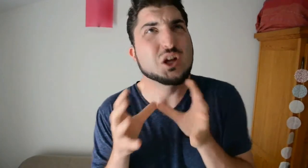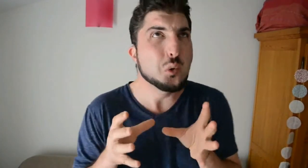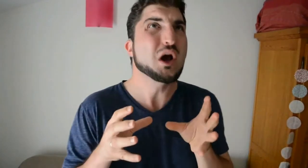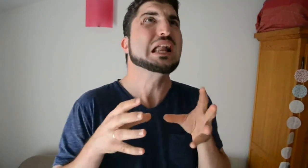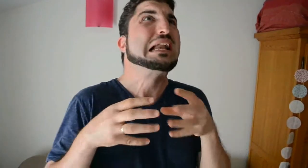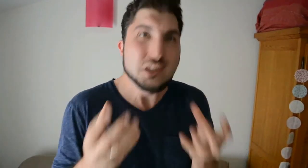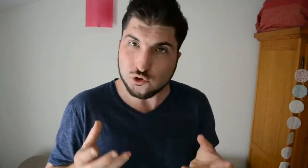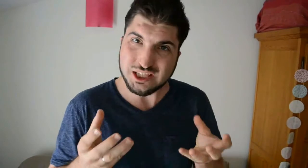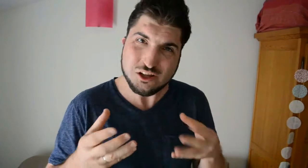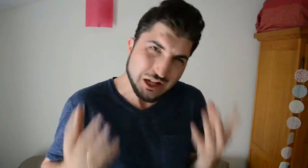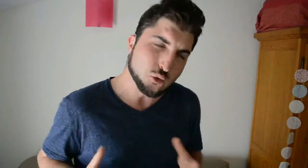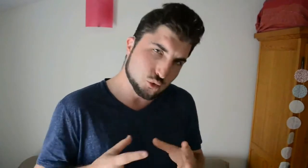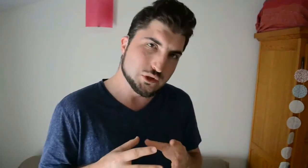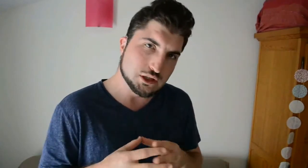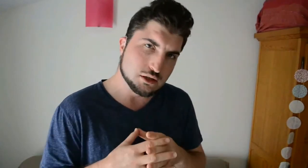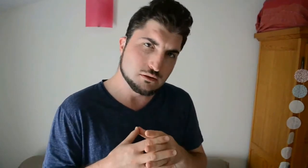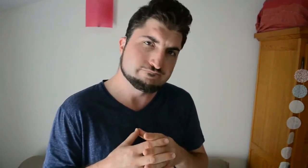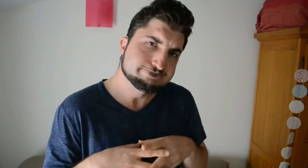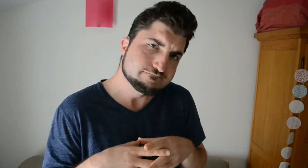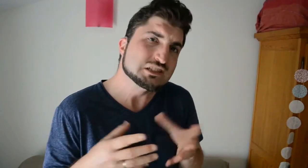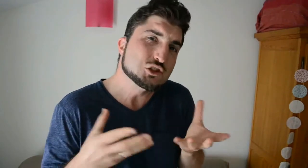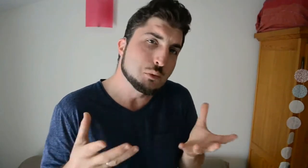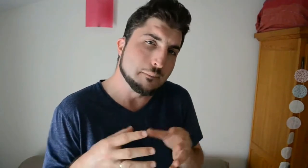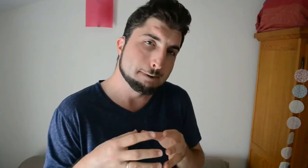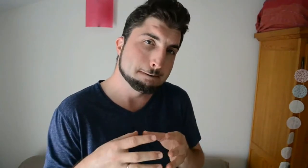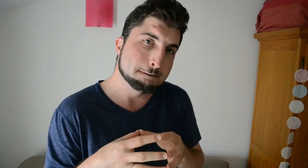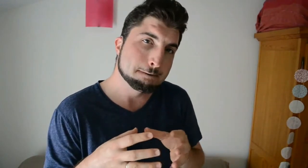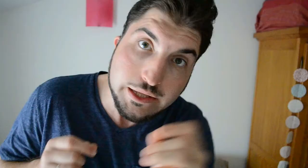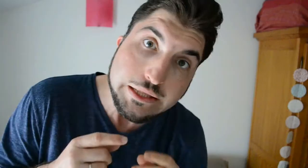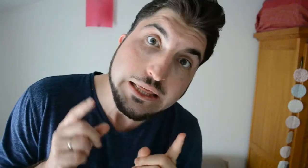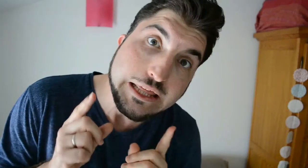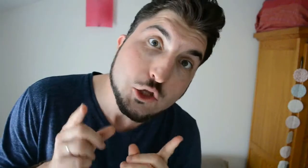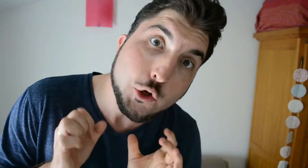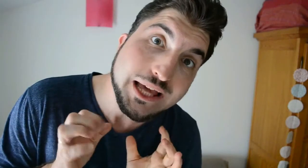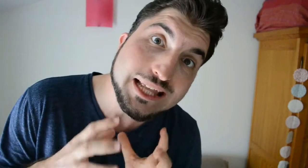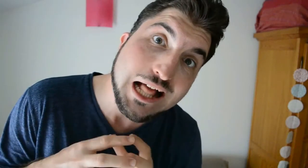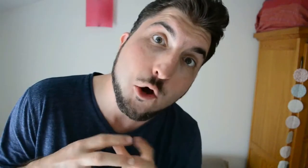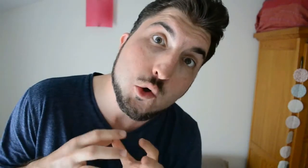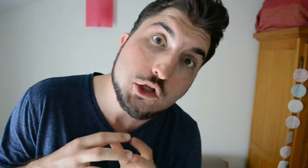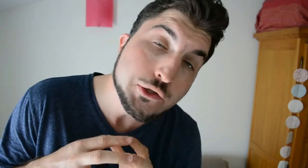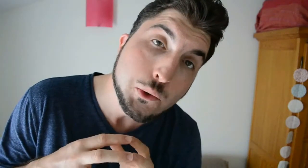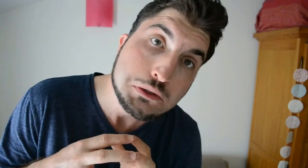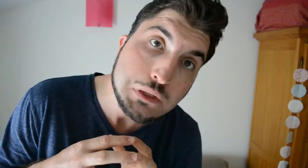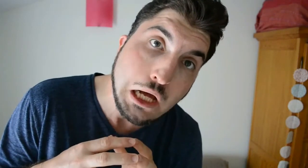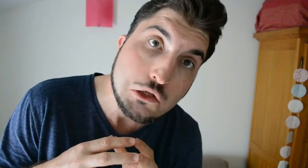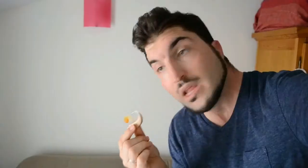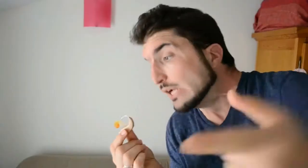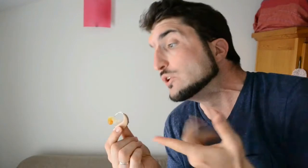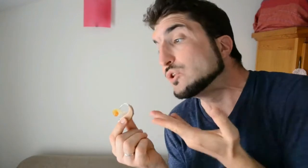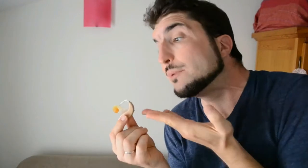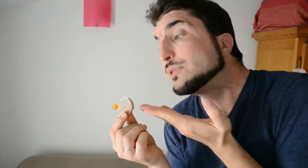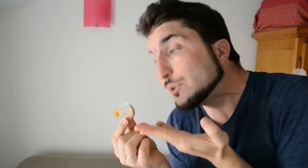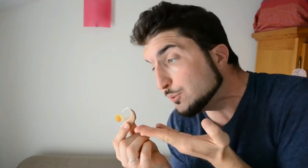quoi l'essentiel de la conduite ? Dites-moi. C'est de regarder la route, non ? Mais ça me sort